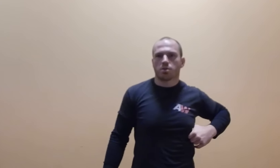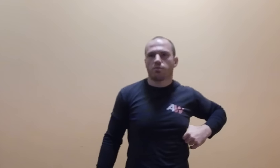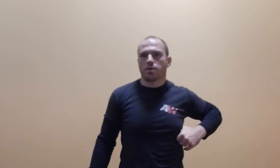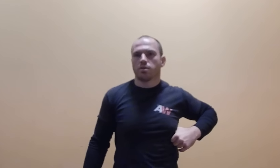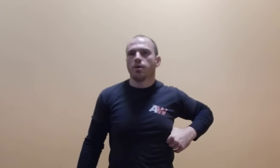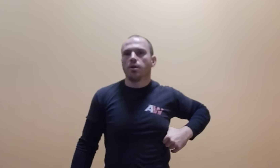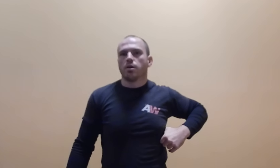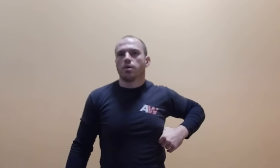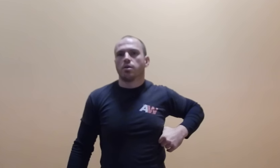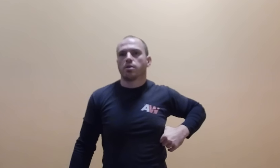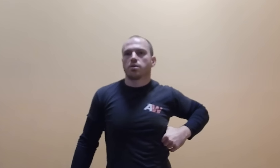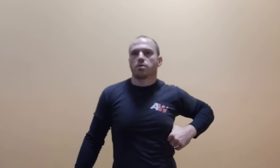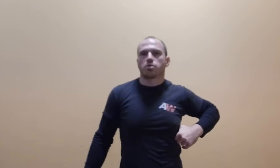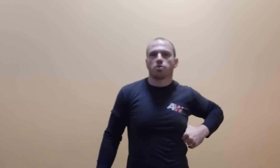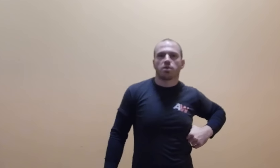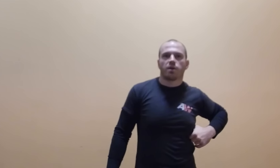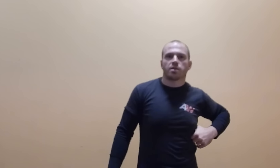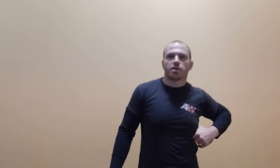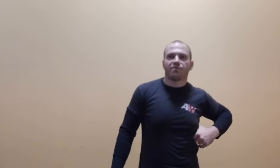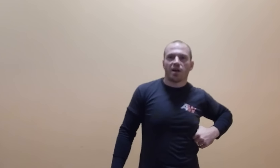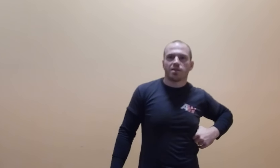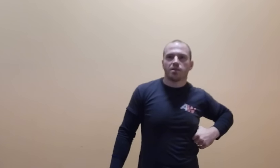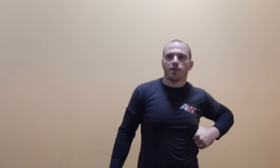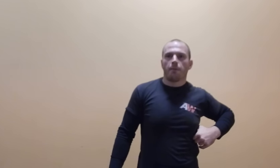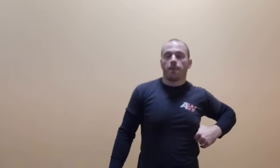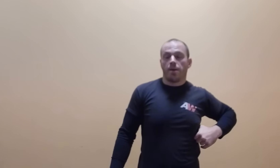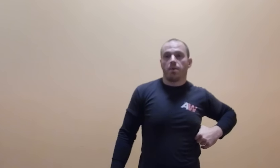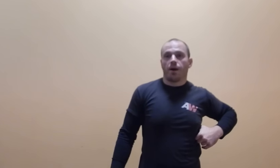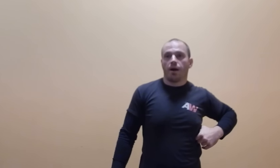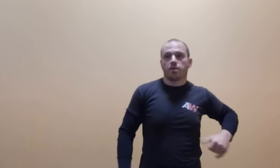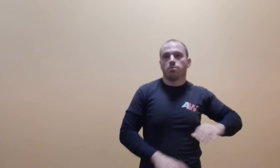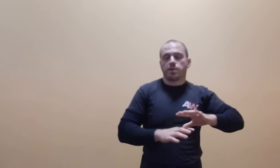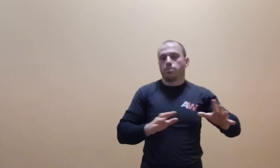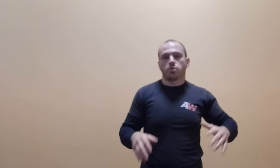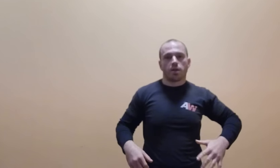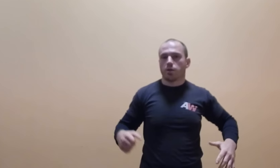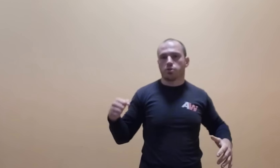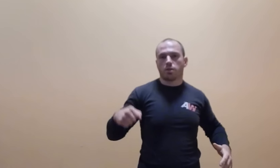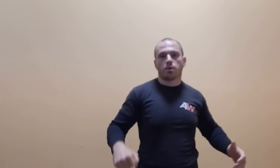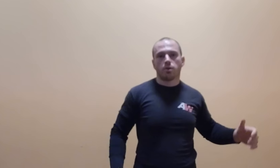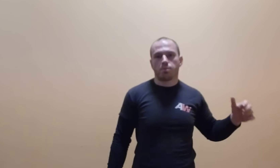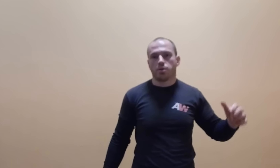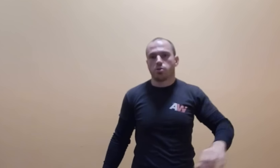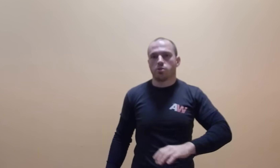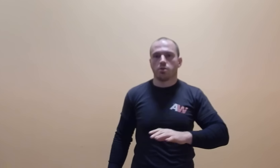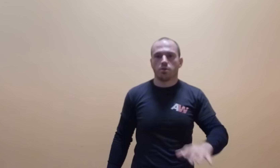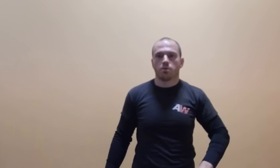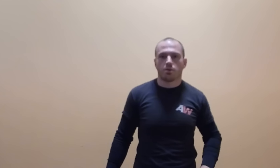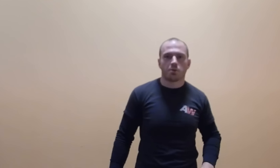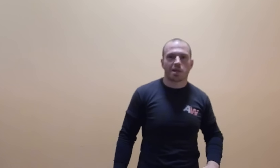rozgrywane takie walki MMA, ale kompletnie bez ochraniaczy, na gołe pięści, gołe